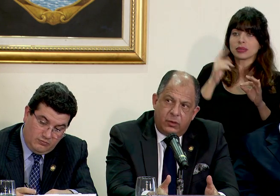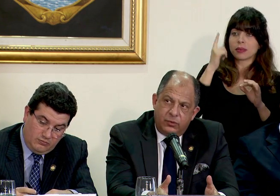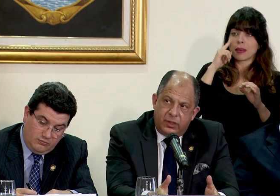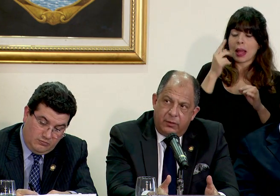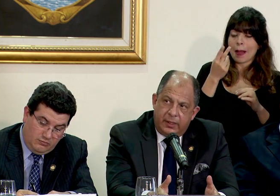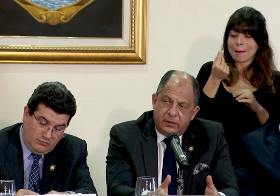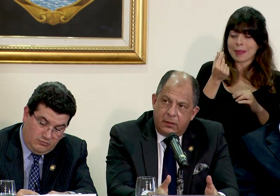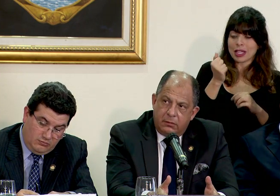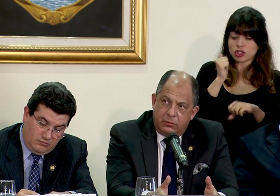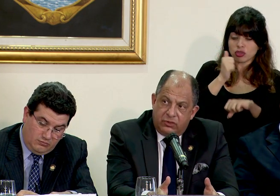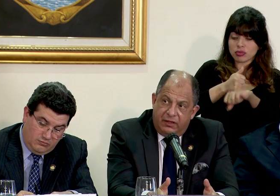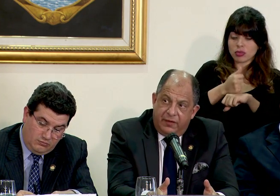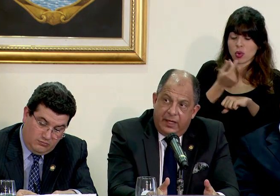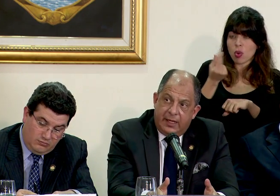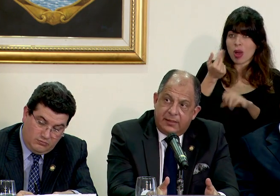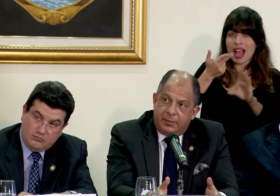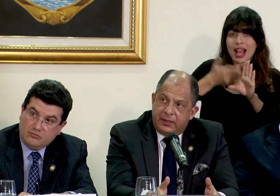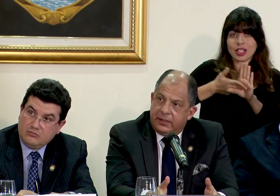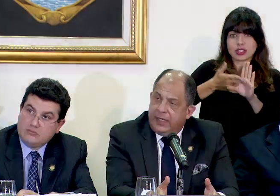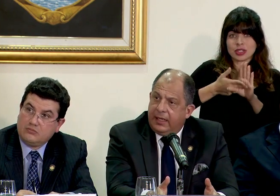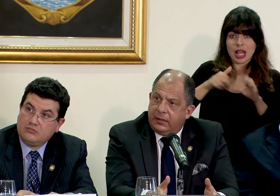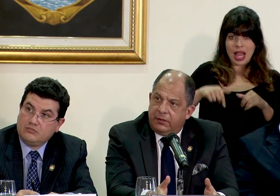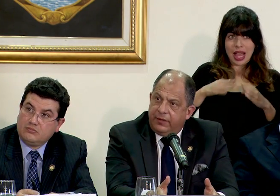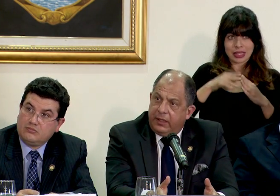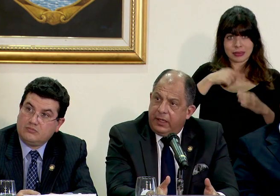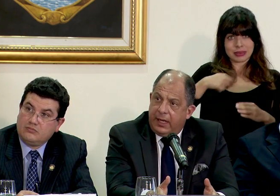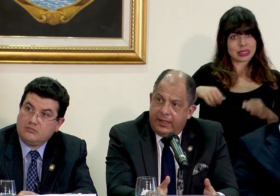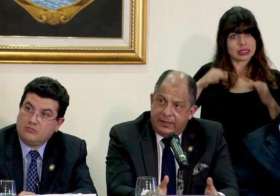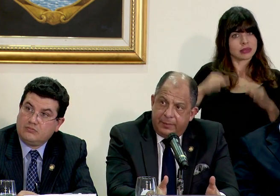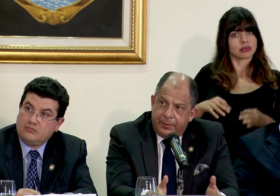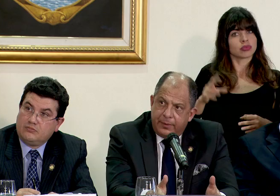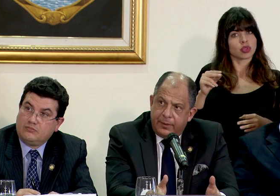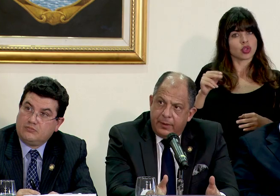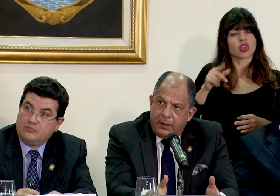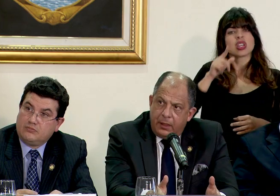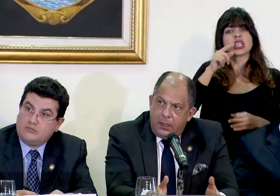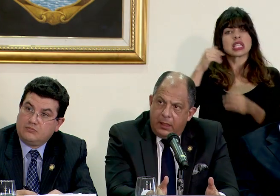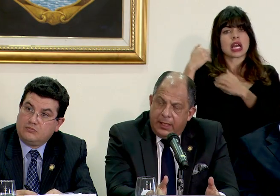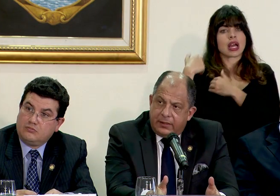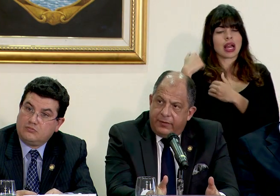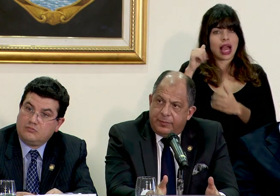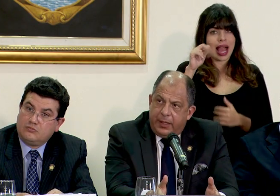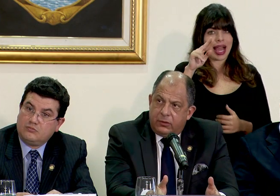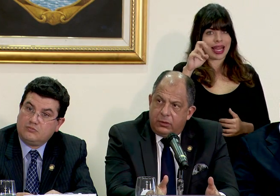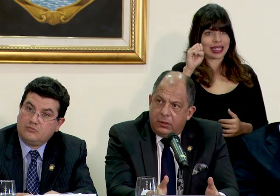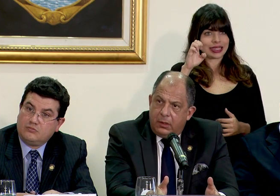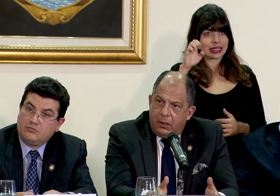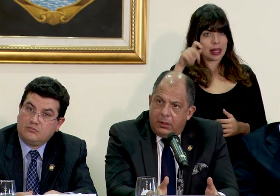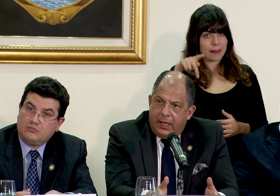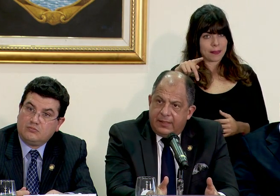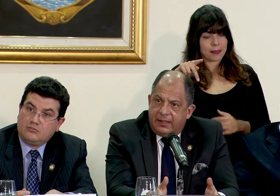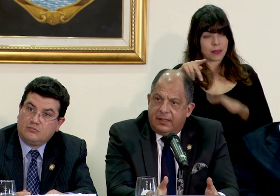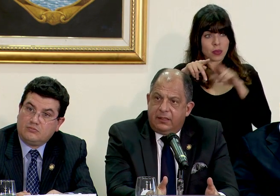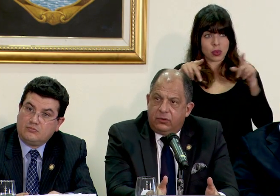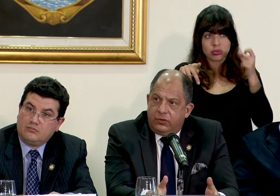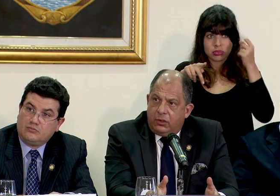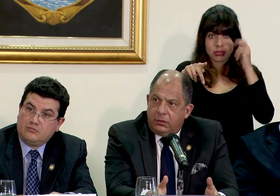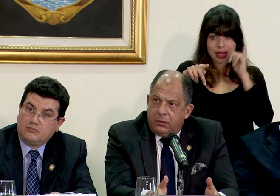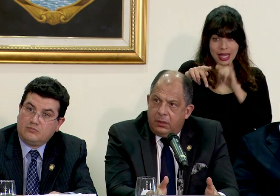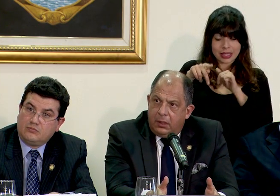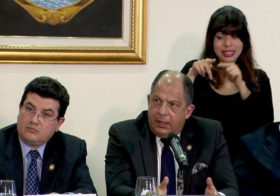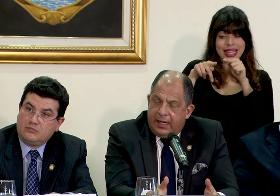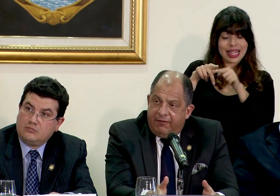de precios de combustibles no se definen en la casa presidencial las define Arecep y a ese respecto es esa